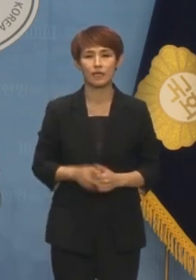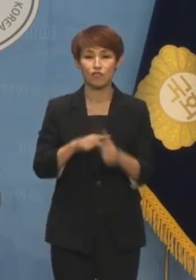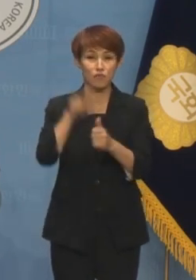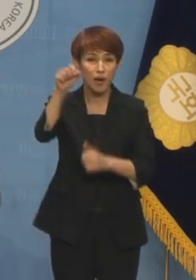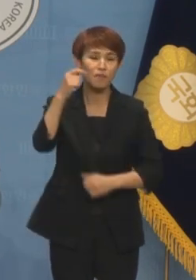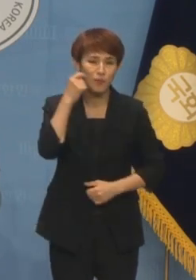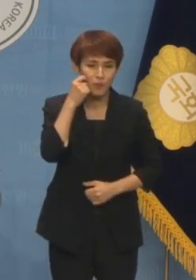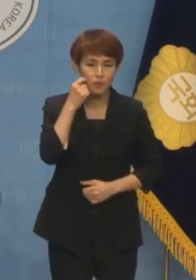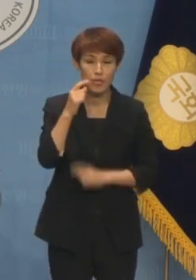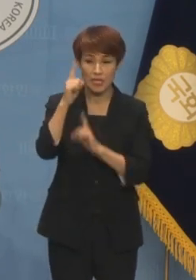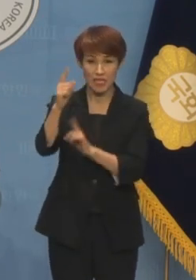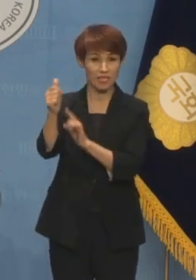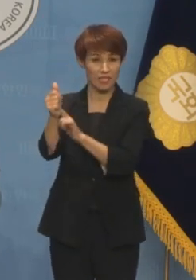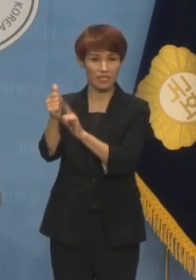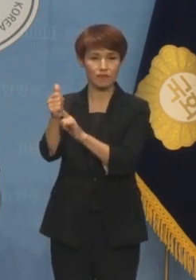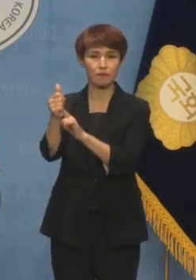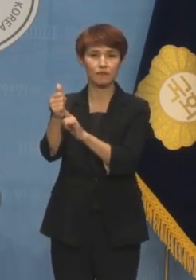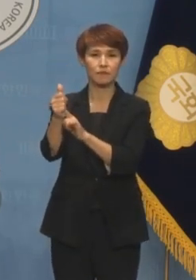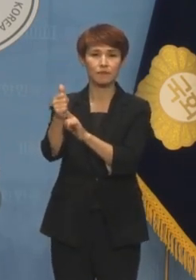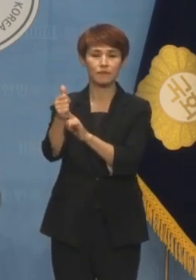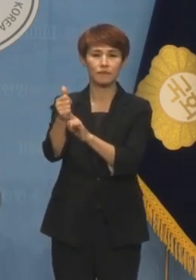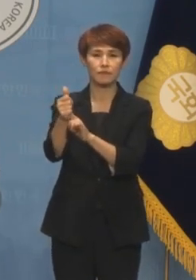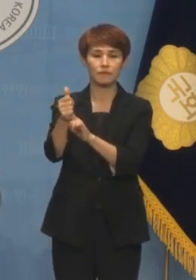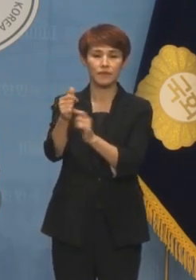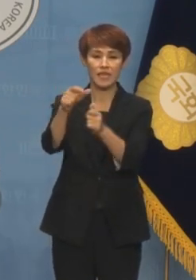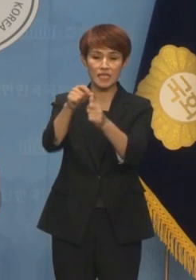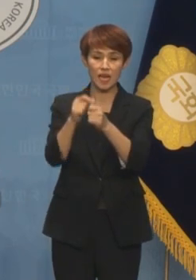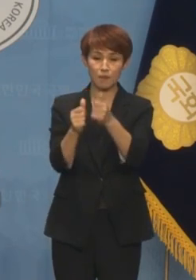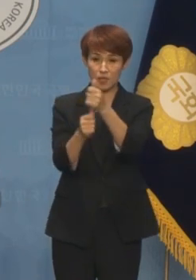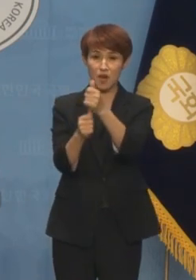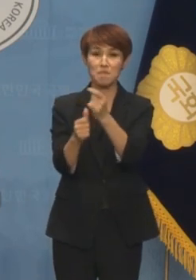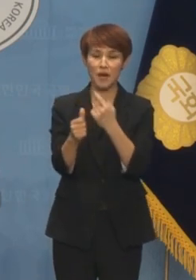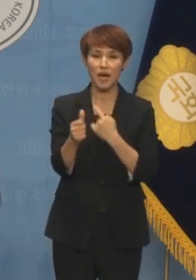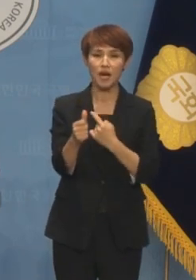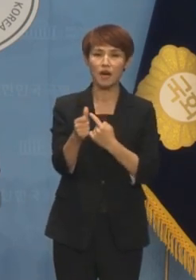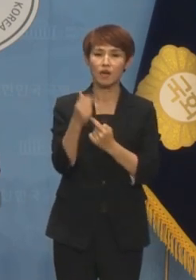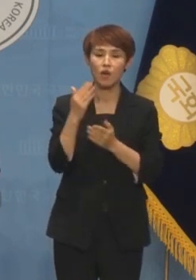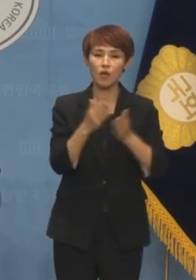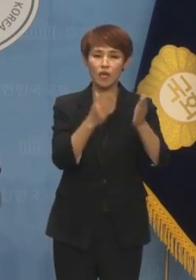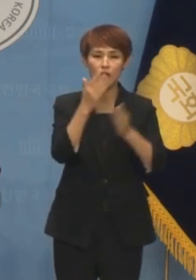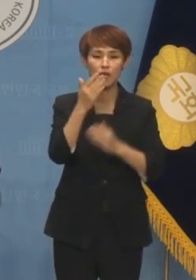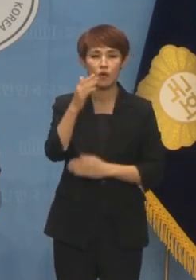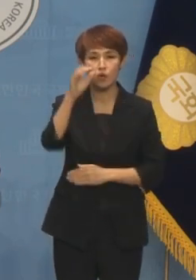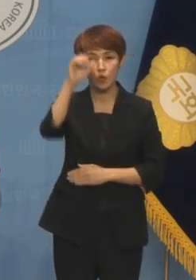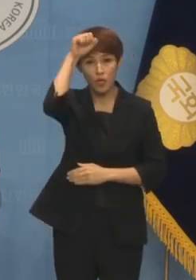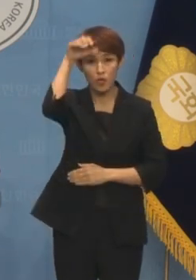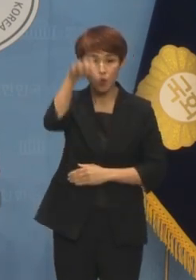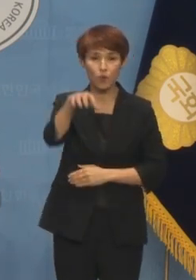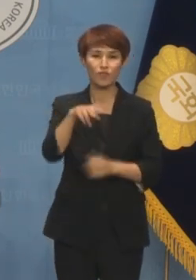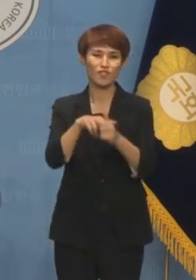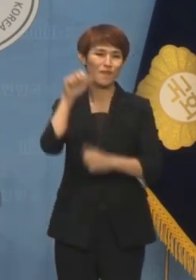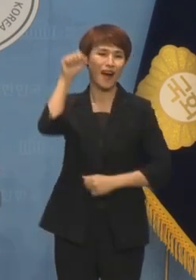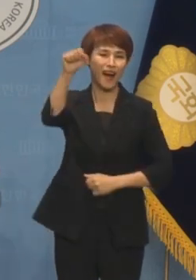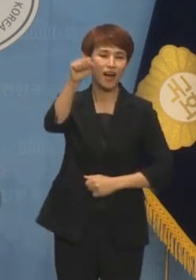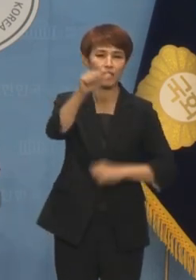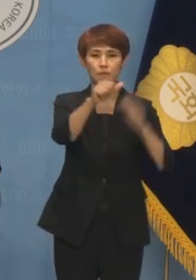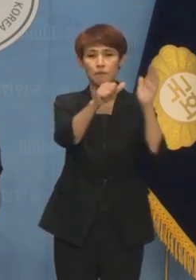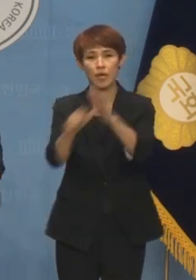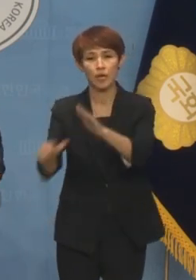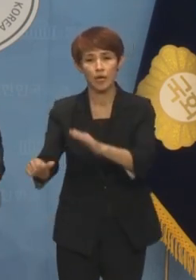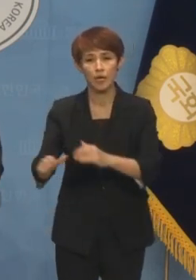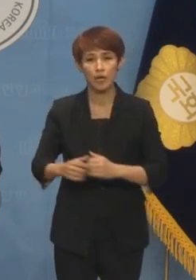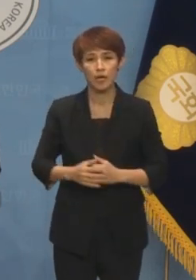비서관은 인사비서관으로 근무하다 경기 용인갑 지역에 출마했으나 낙선했습니다